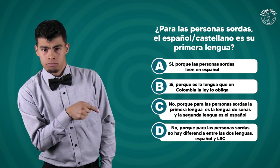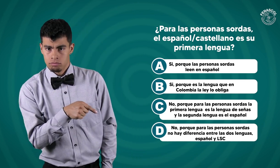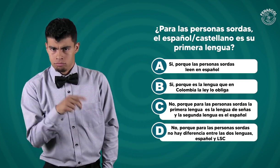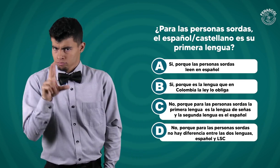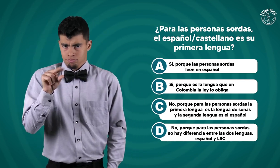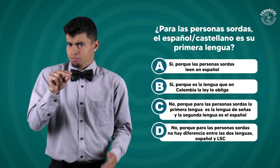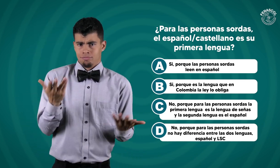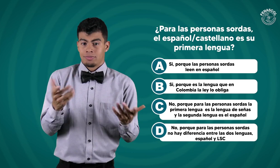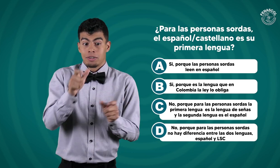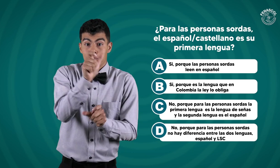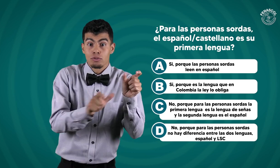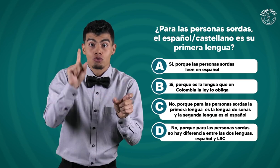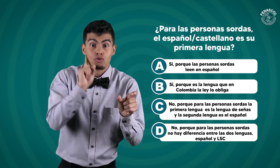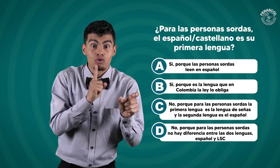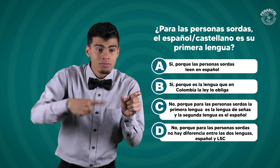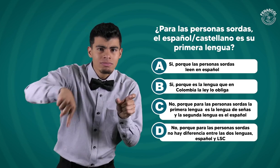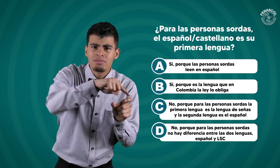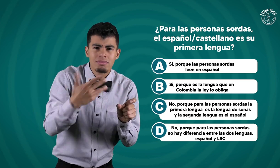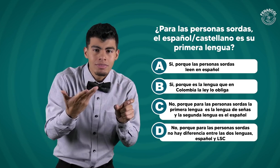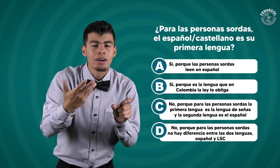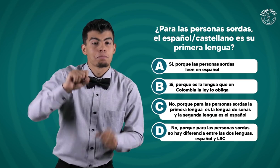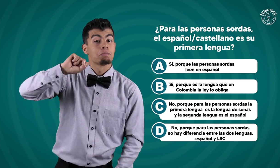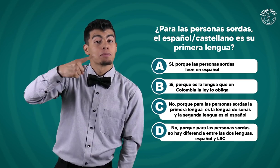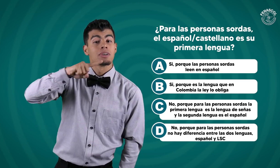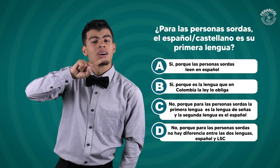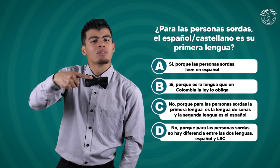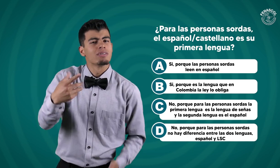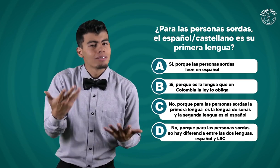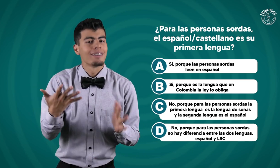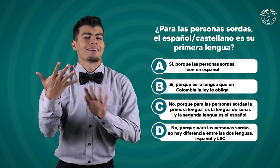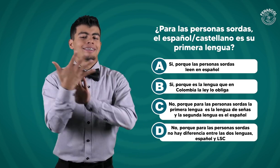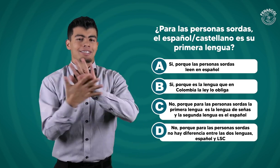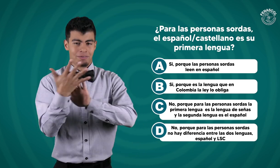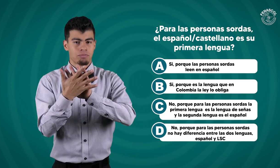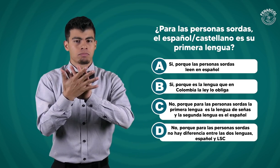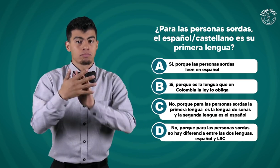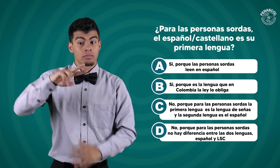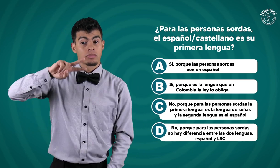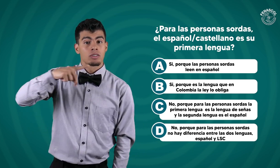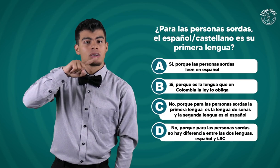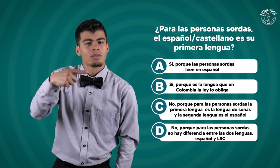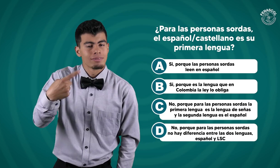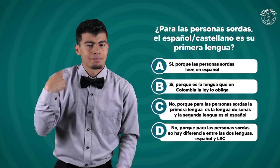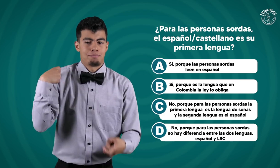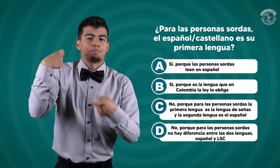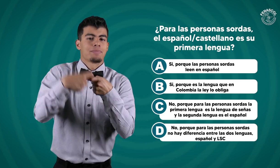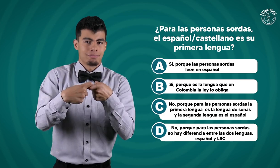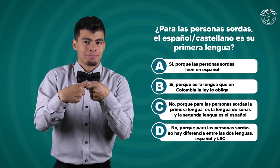No, porque para las personas sordas la primera lengua es la lengua de señas y la segunda lengua es el español.